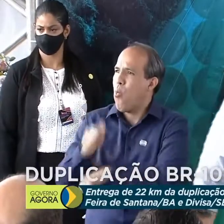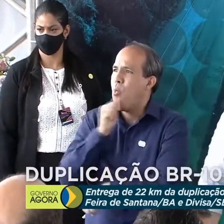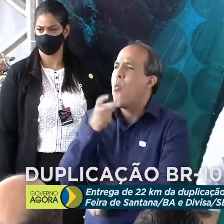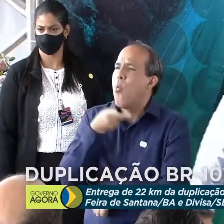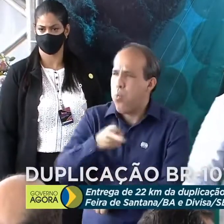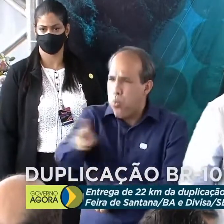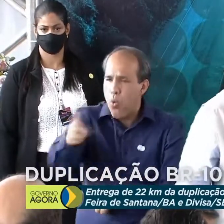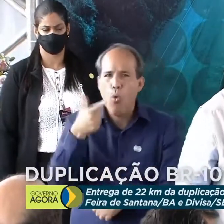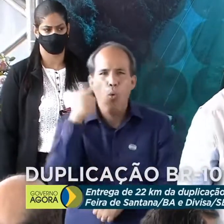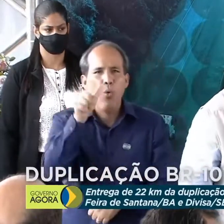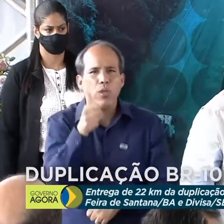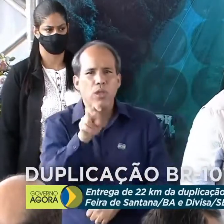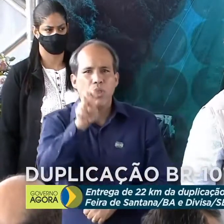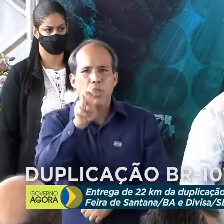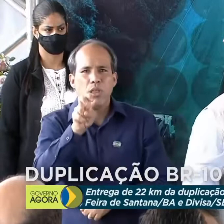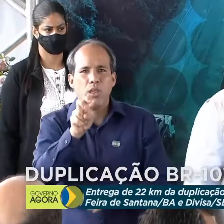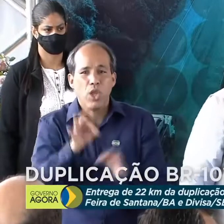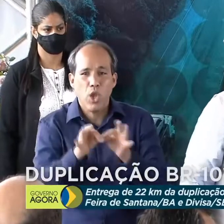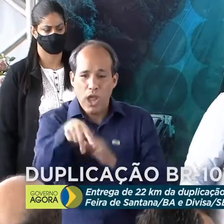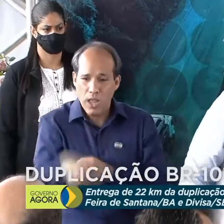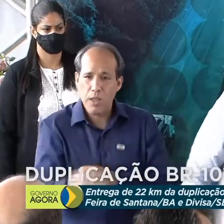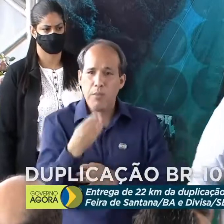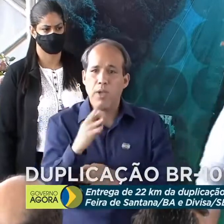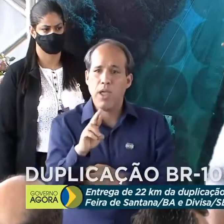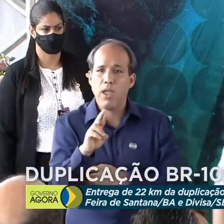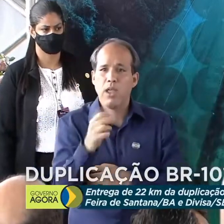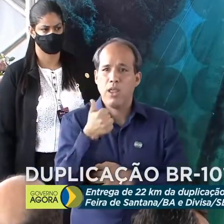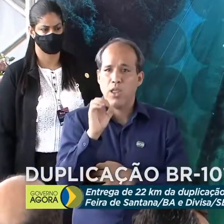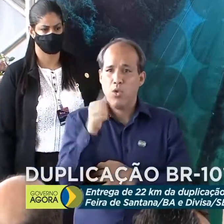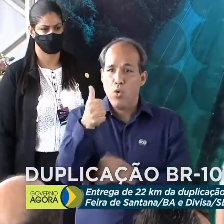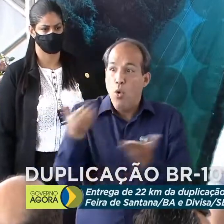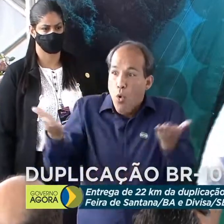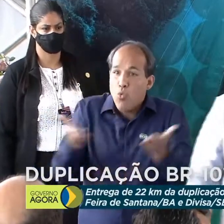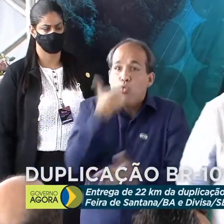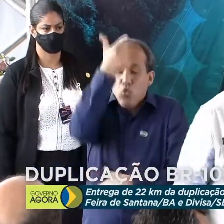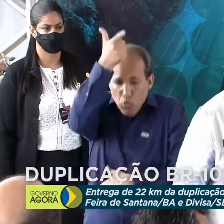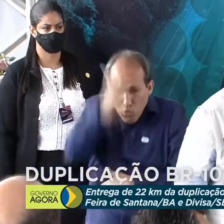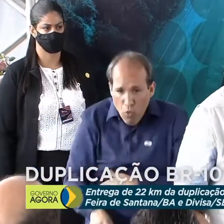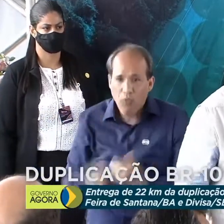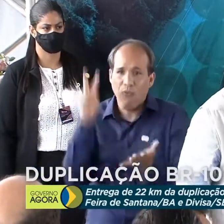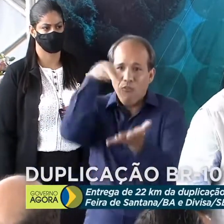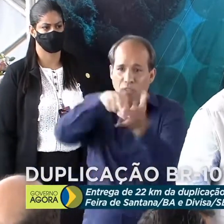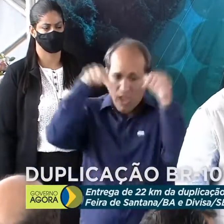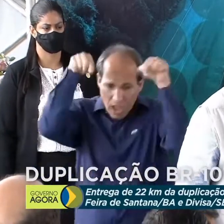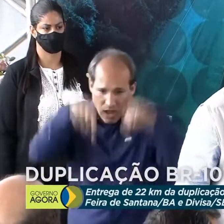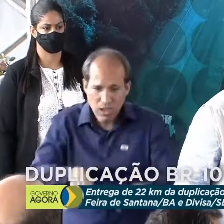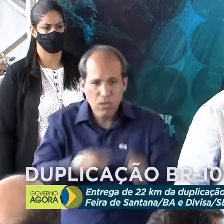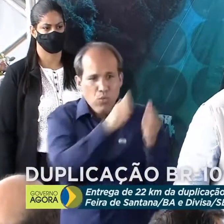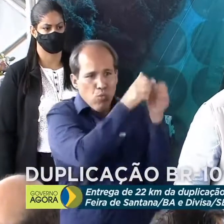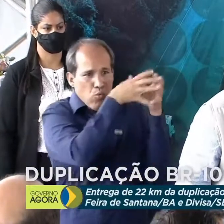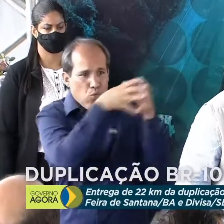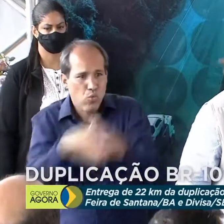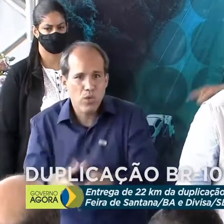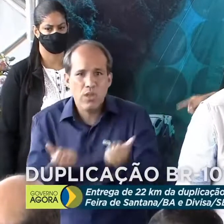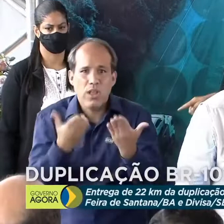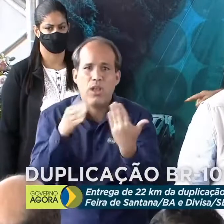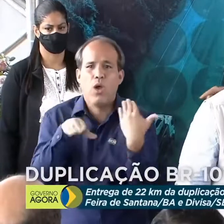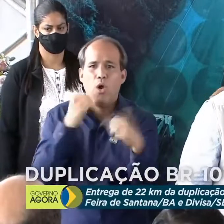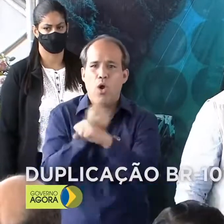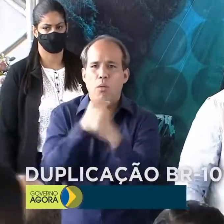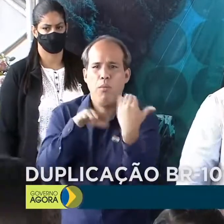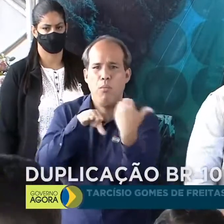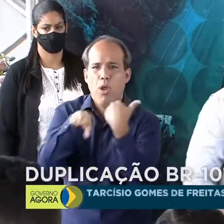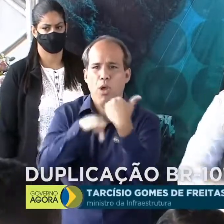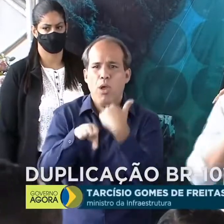Entregamos 15 quilômetros aqui na BR-101. E hoje, novamente, estamos aqui para entregar a duplicação na BR